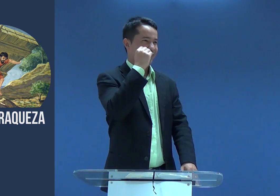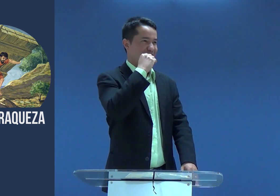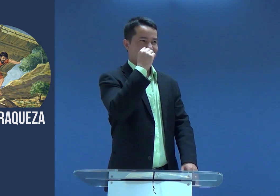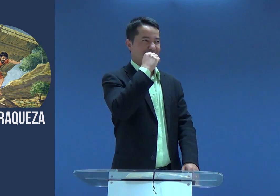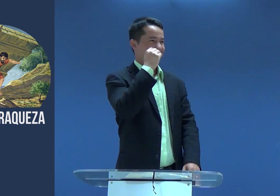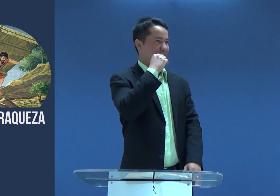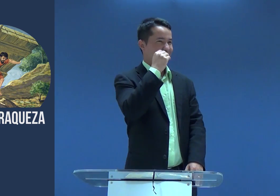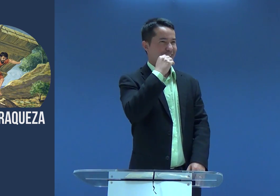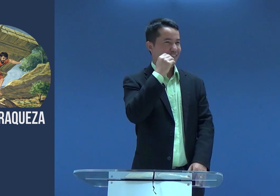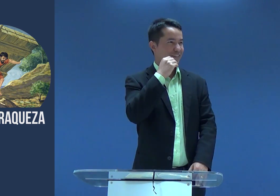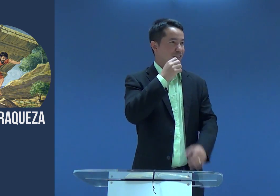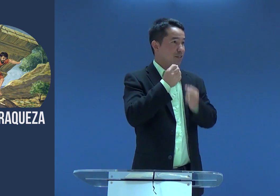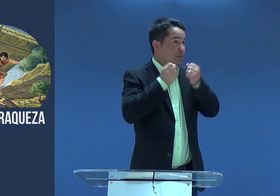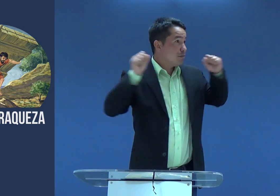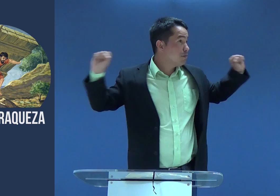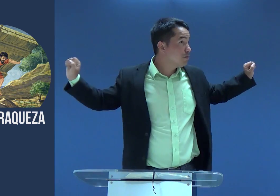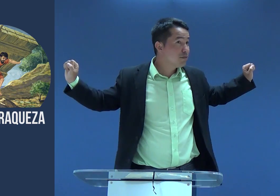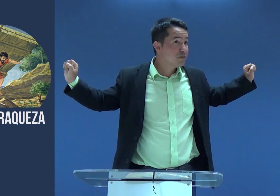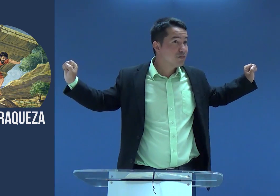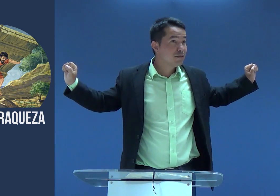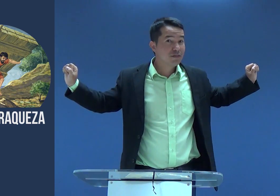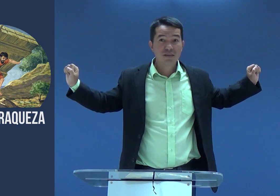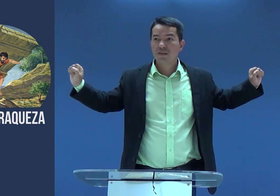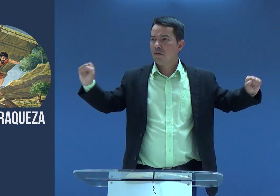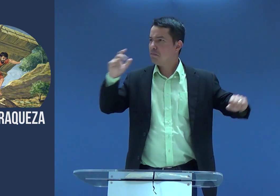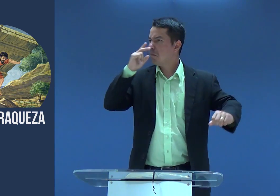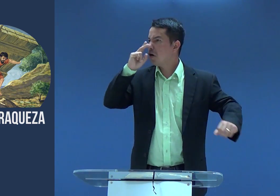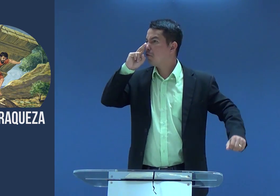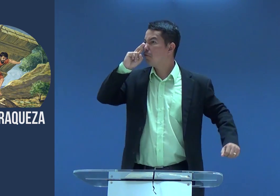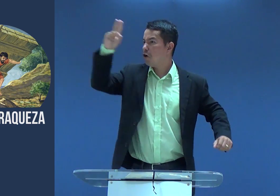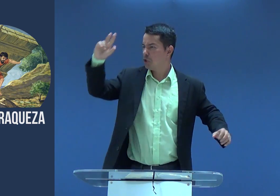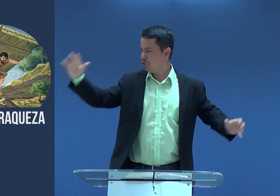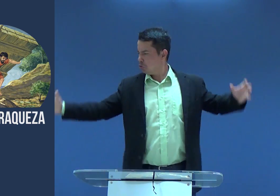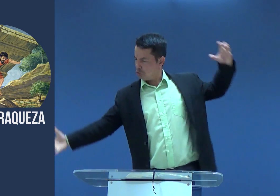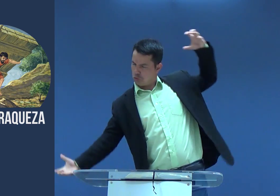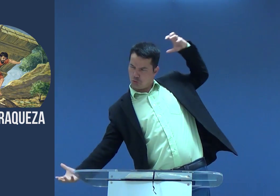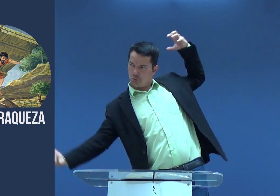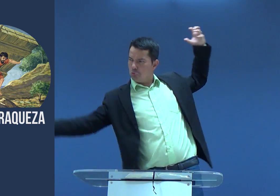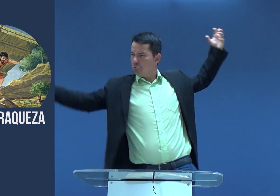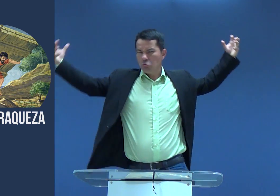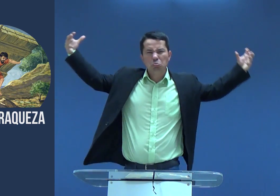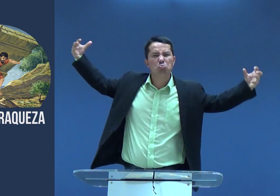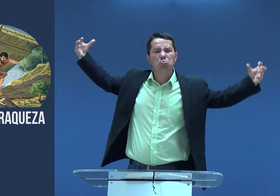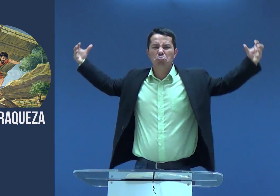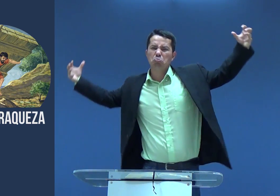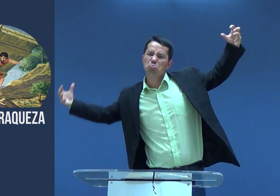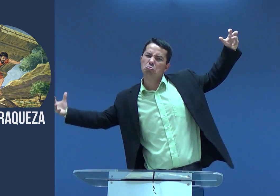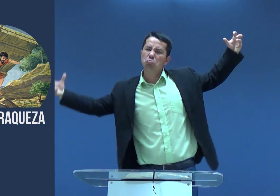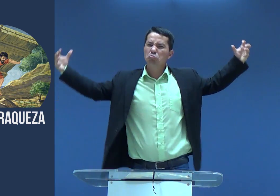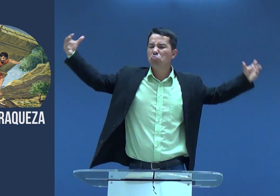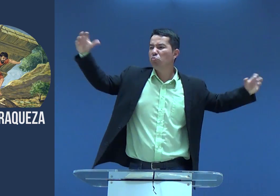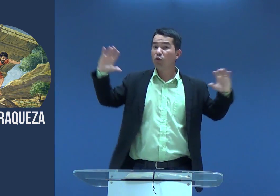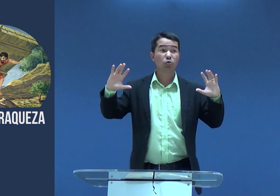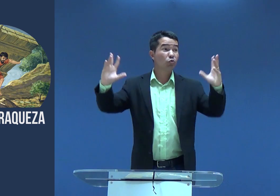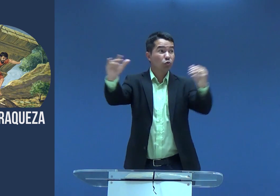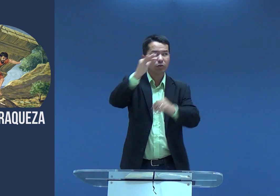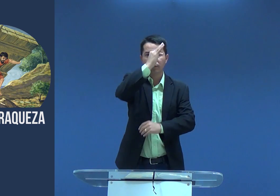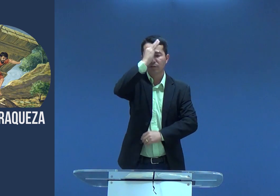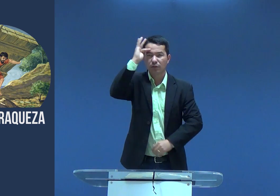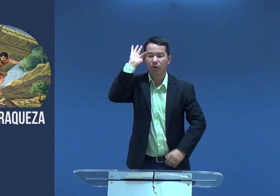fraqueza. É fraqueza. Sansão era um cara muito forte, ele ergueu as portas da cidade nos ombros, ele